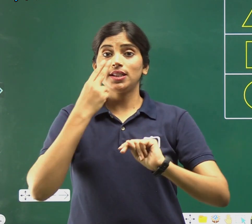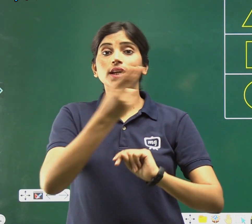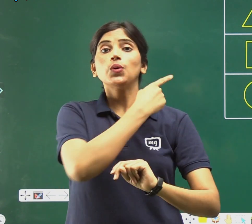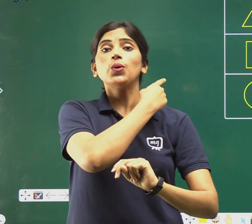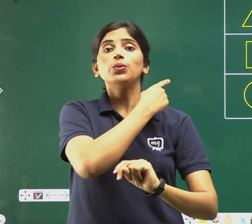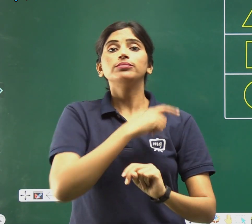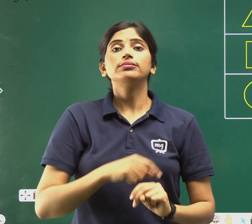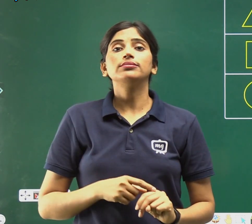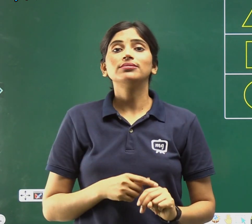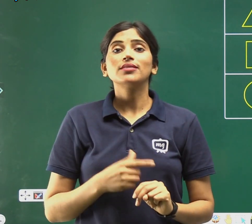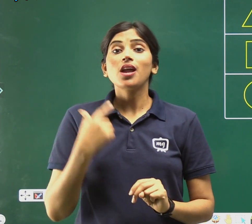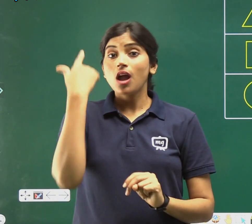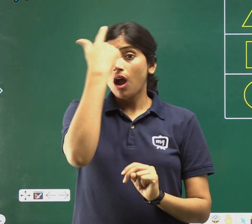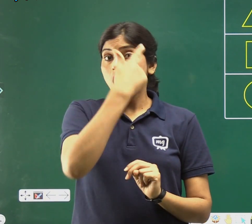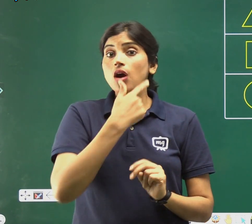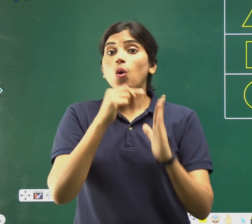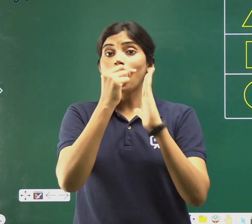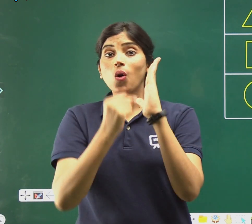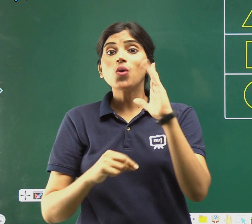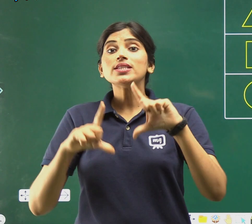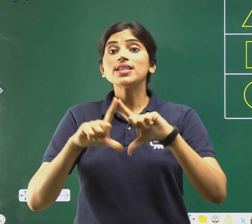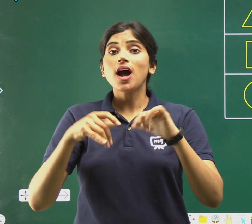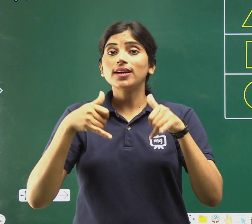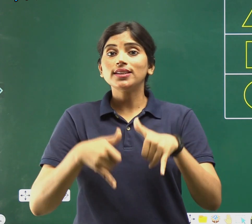आगे कौन सी आकरती है?